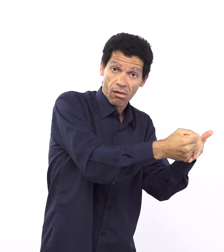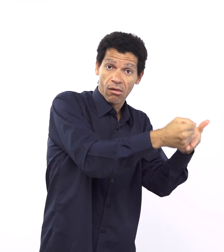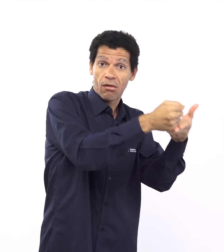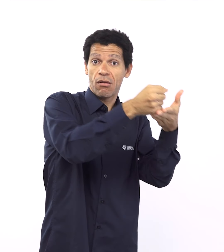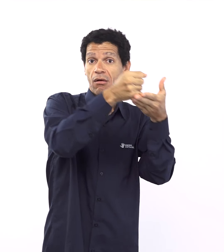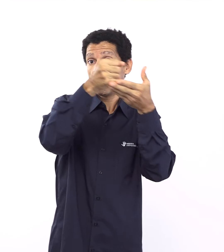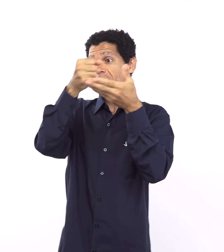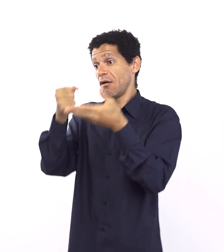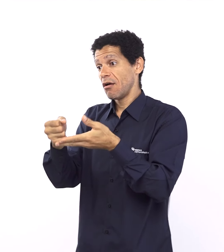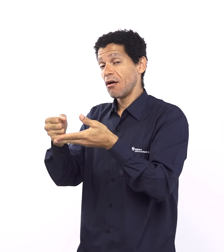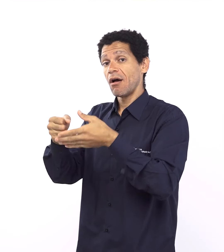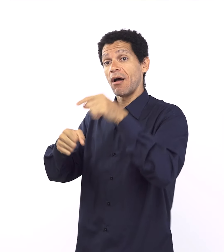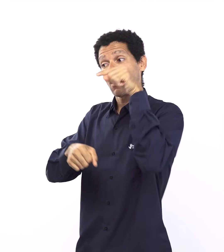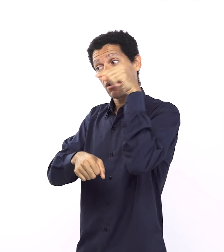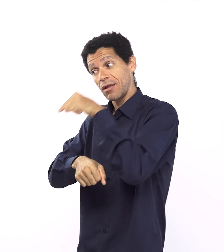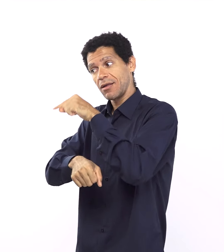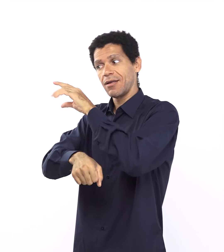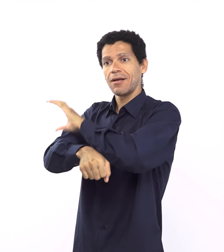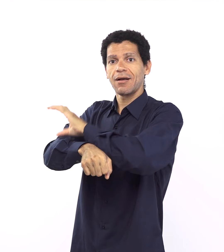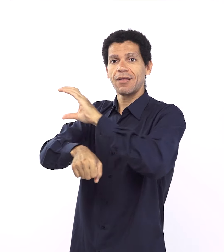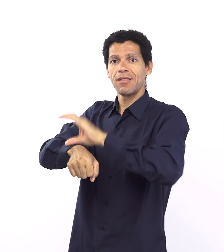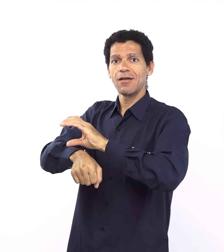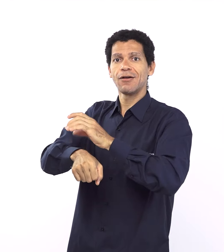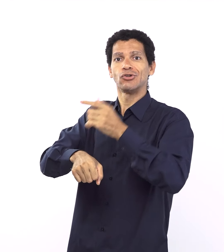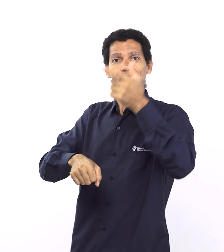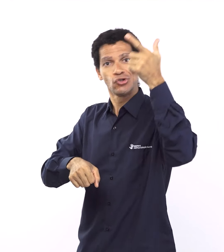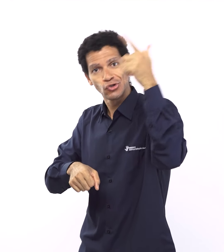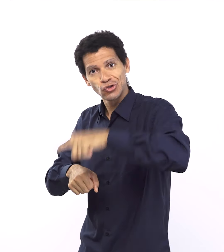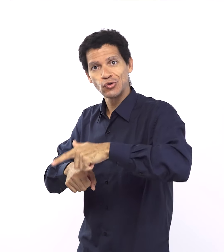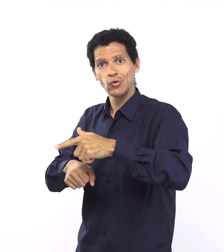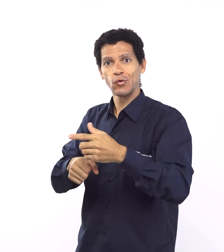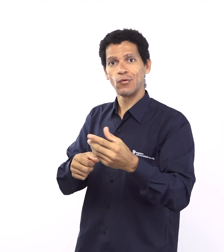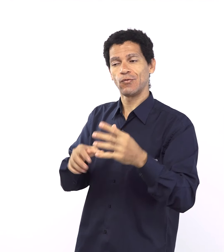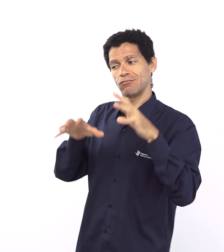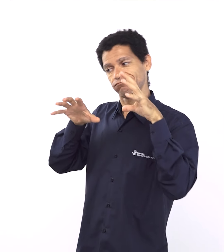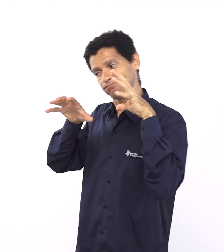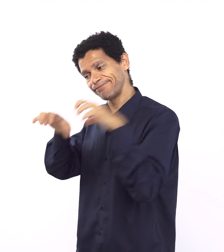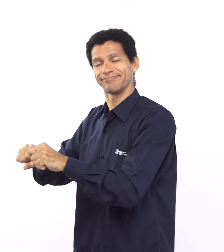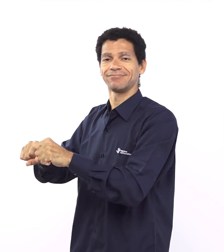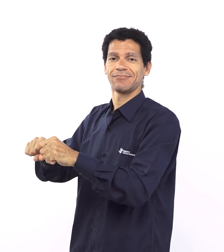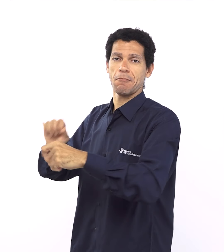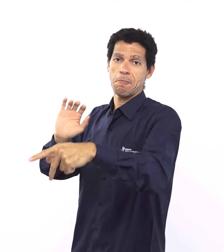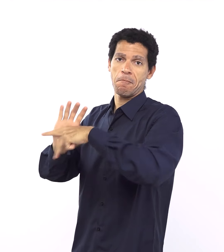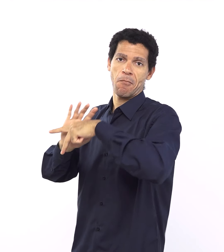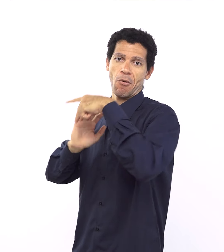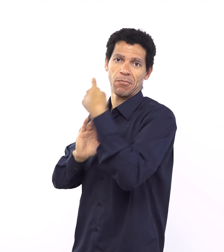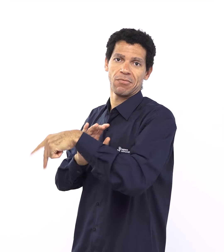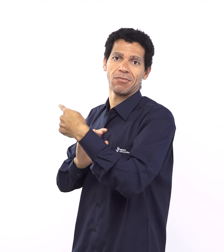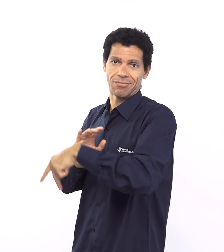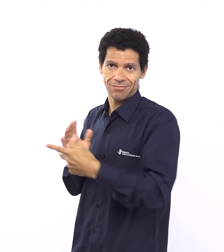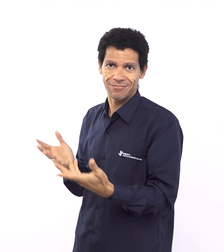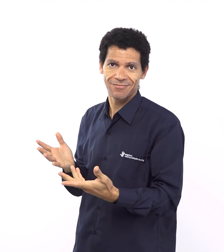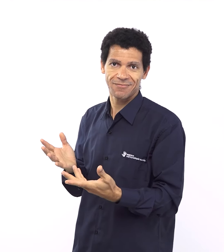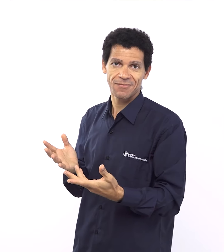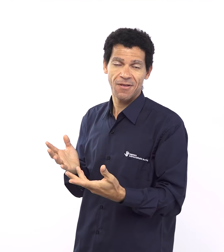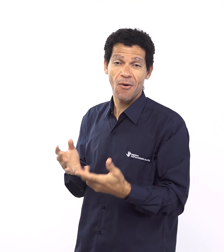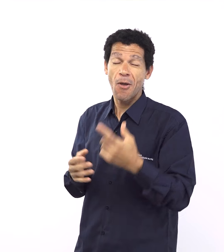como uma espécie de timeline da graça durante todo o texto sagrado você tem uma timeline